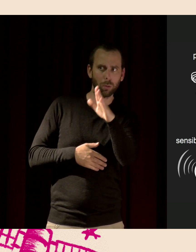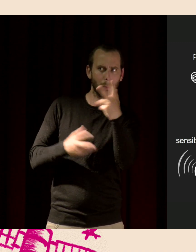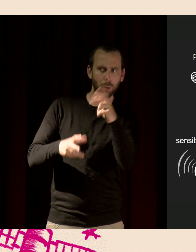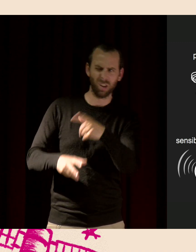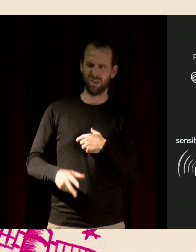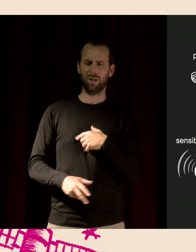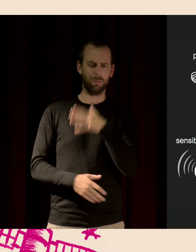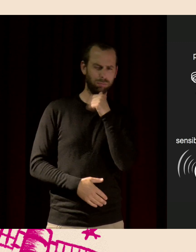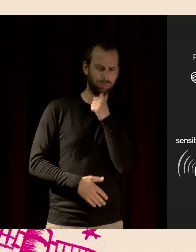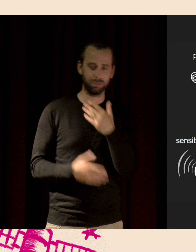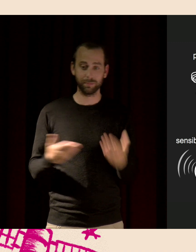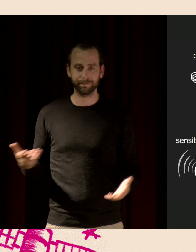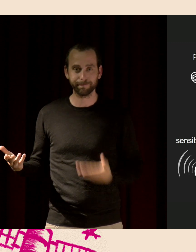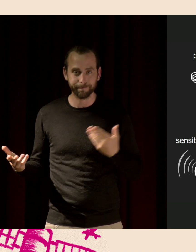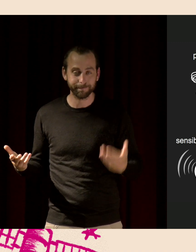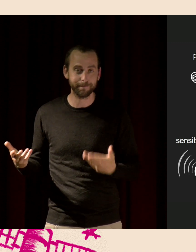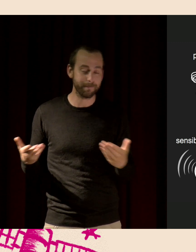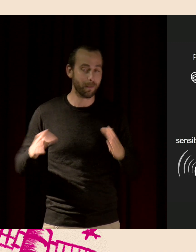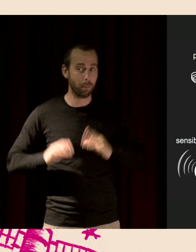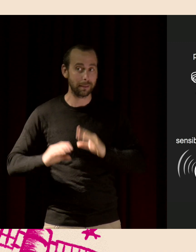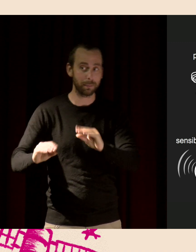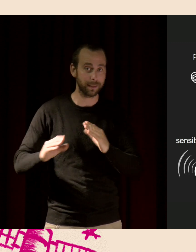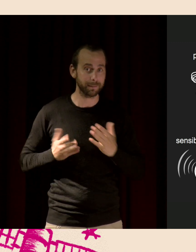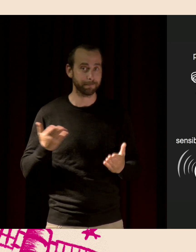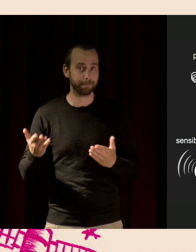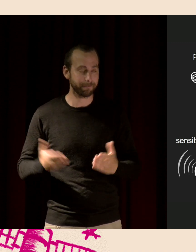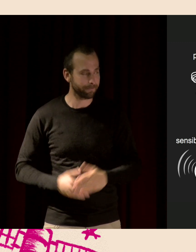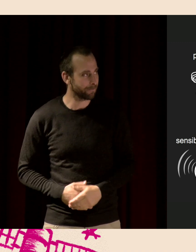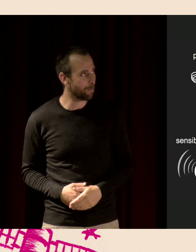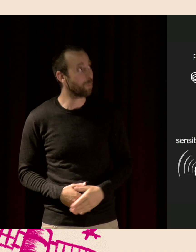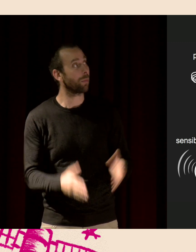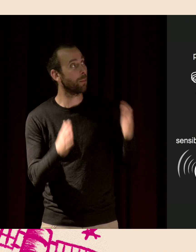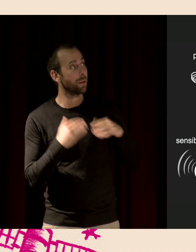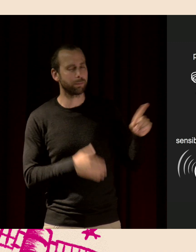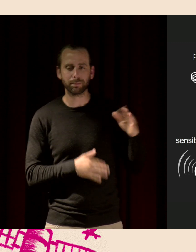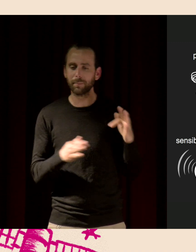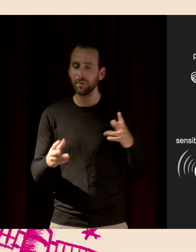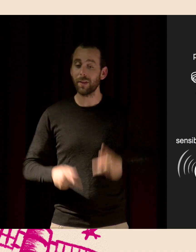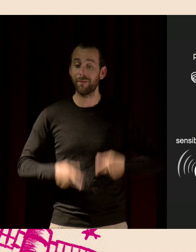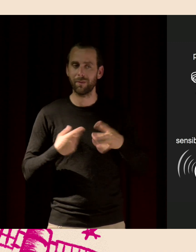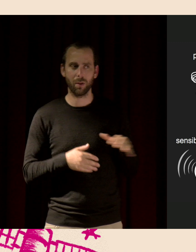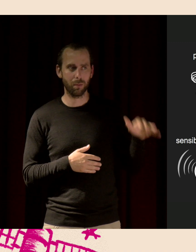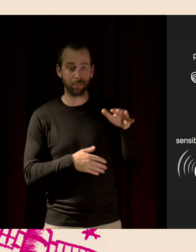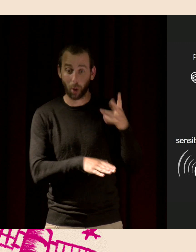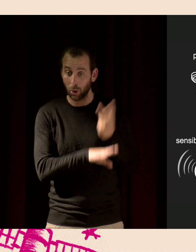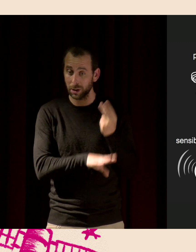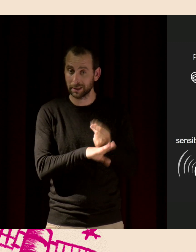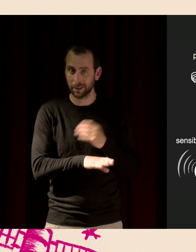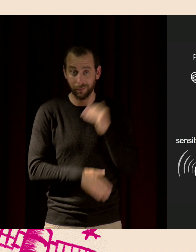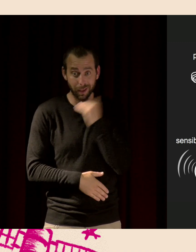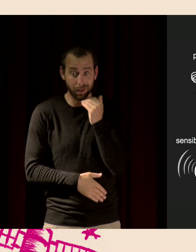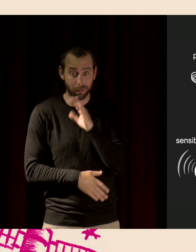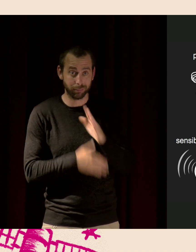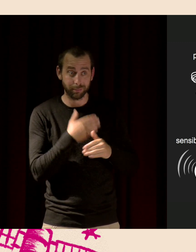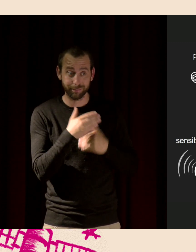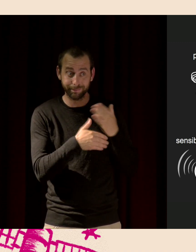peut aussi, ça c'est un petit peu, je vais vous en parler juste après, essayer d'enregistrer les sons du vivant avant qu'ils ne disparaissent sous le bruit ou qu'ils disparaissent